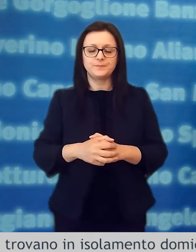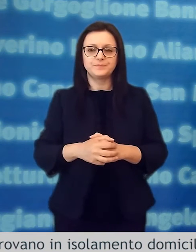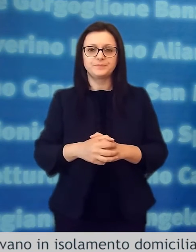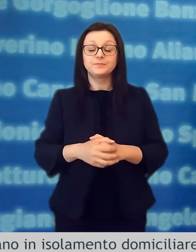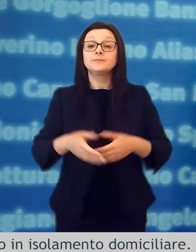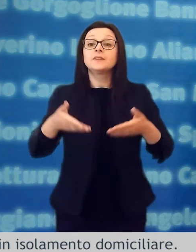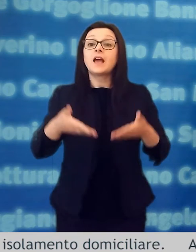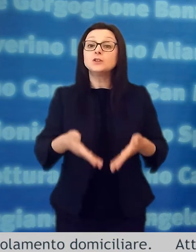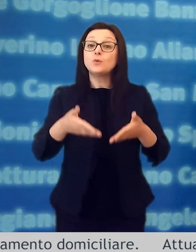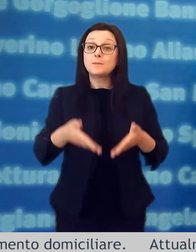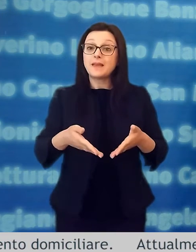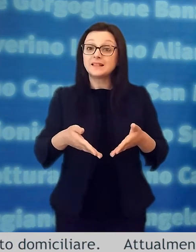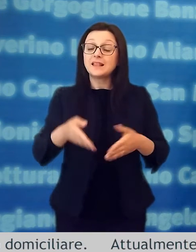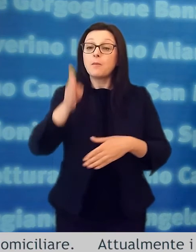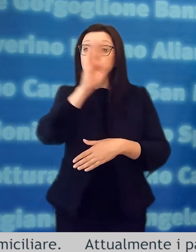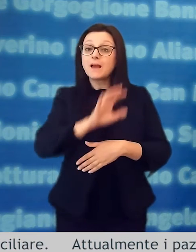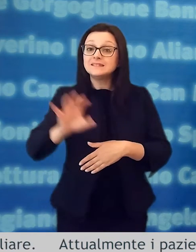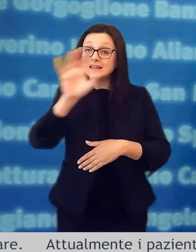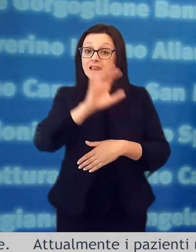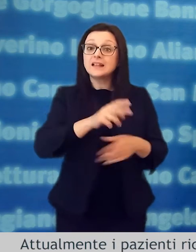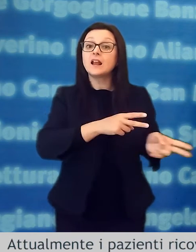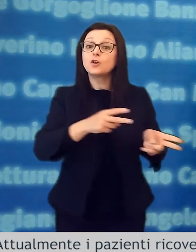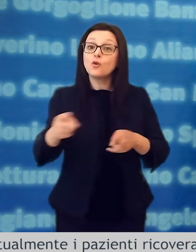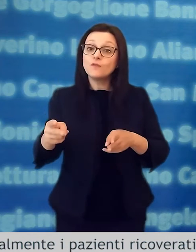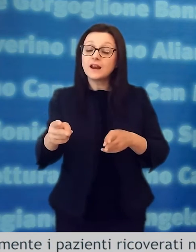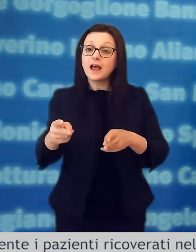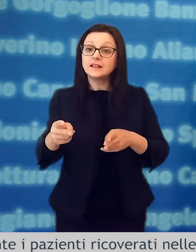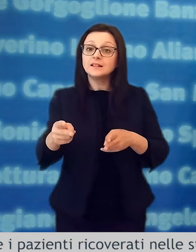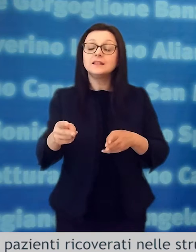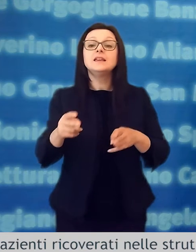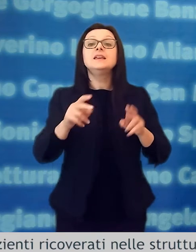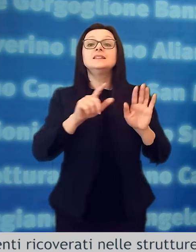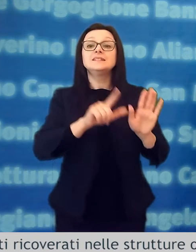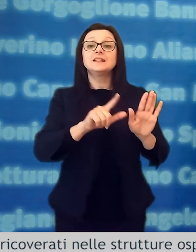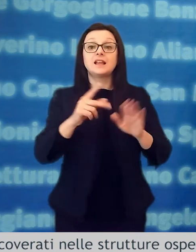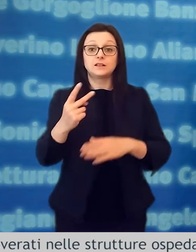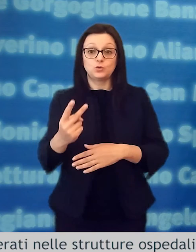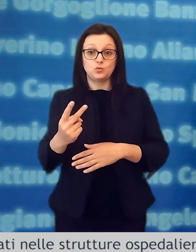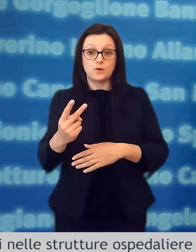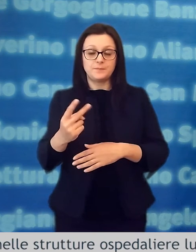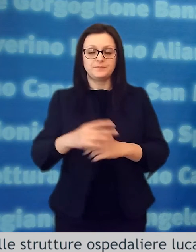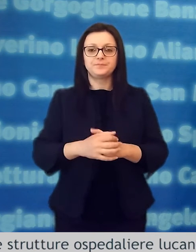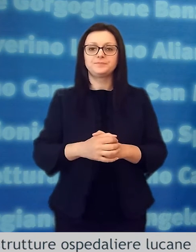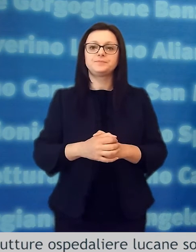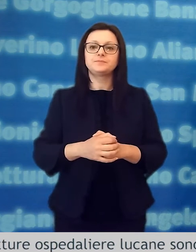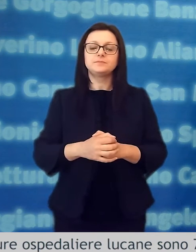attualmente i pazienti ricoverati nelle strutture ospedaliere lucane sono 72 così